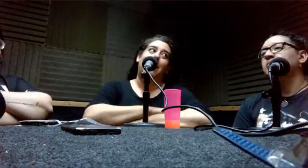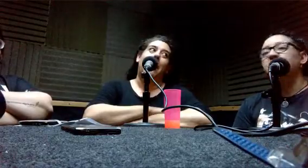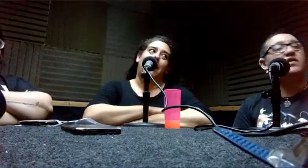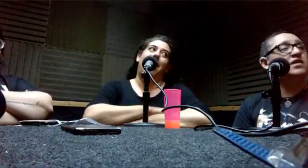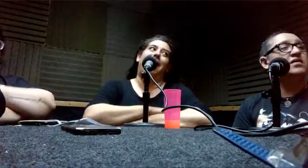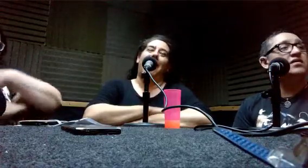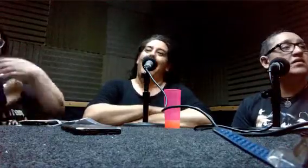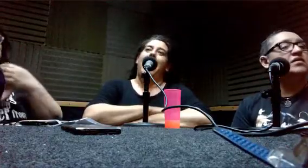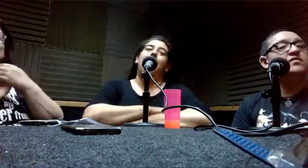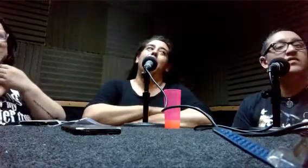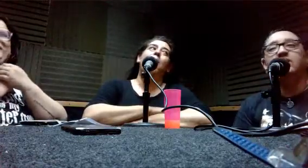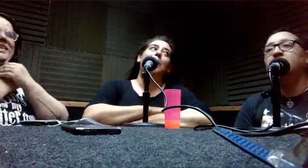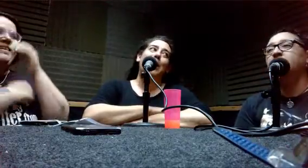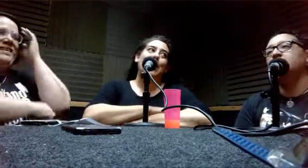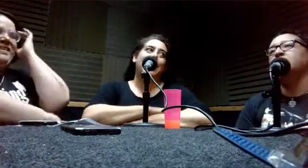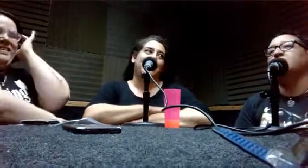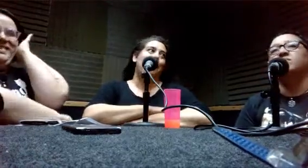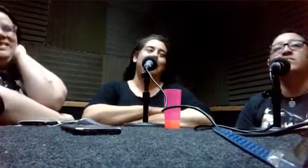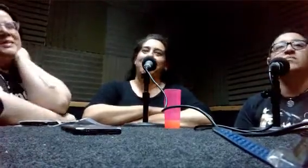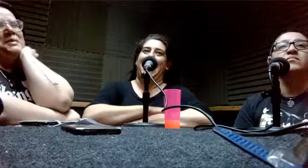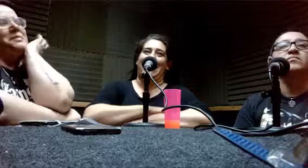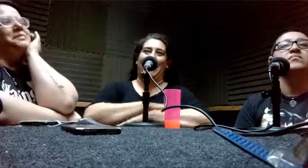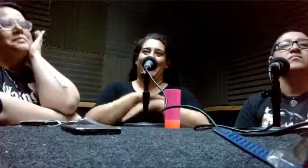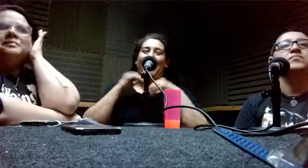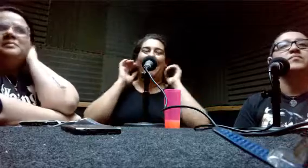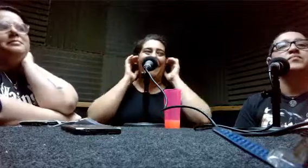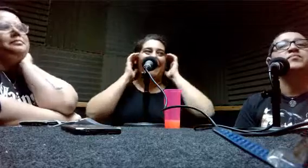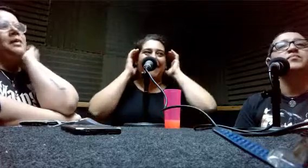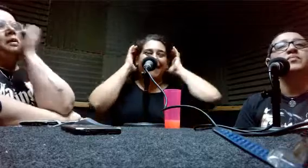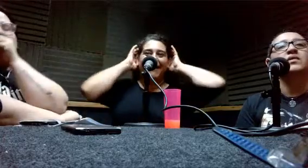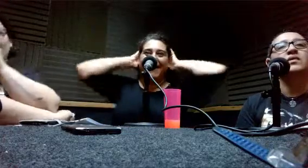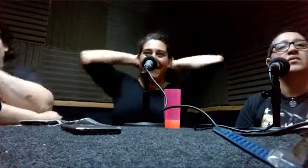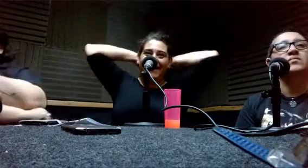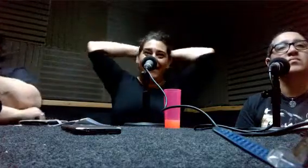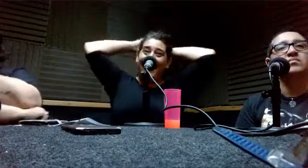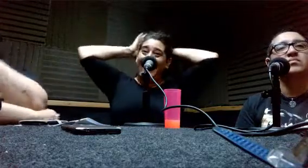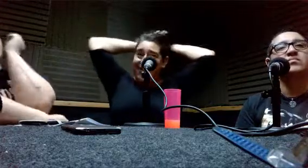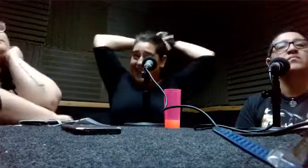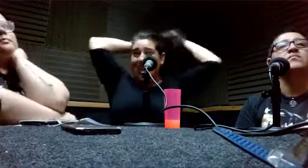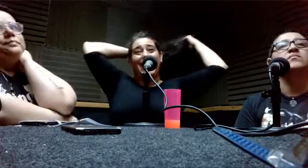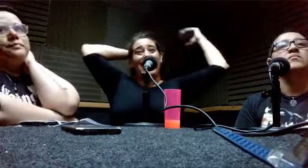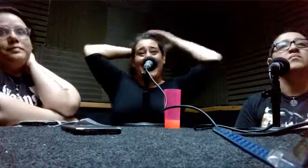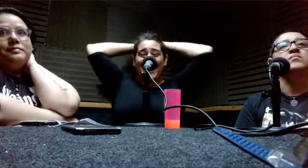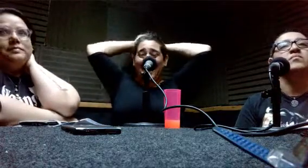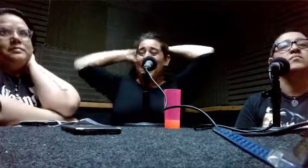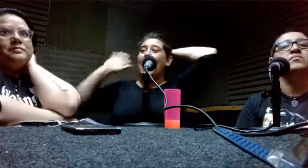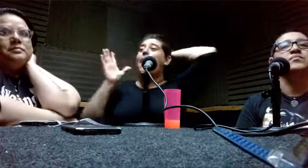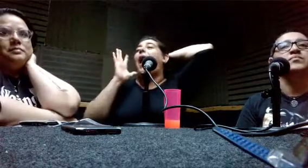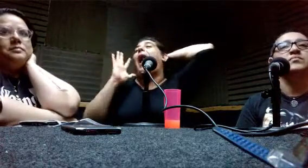Sí. Es muy temprano. Bueno. digo, los chicos. Pero va marcando tendencias. O se hace